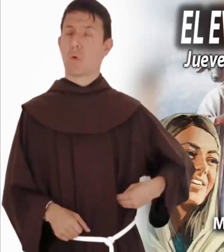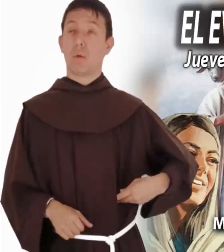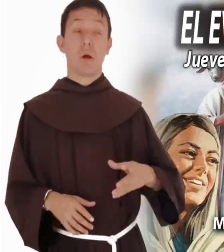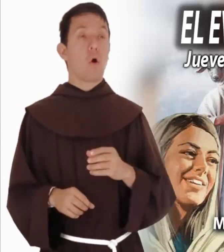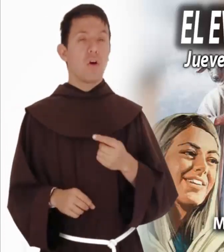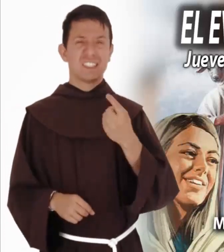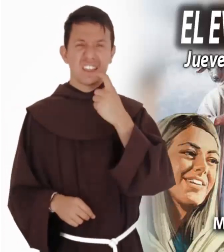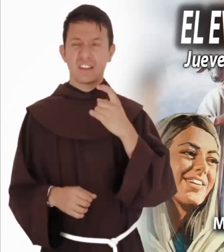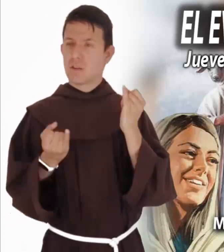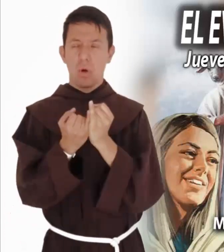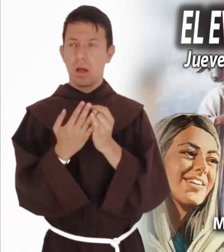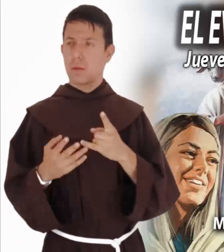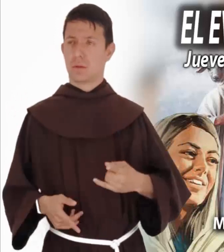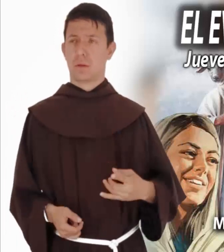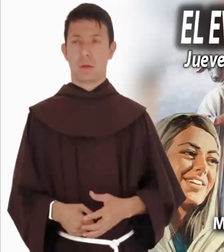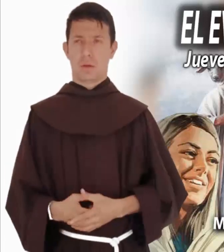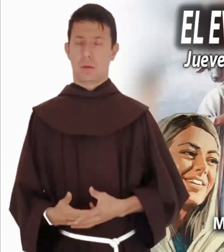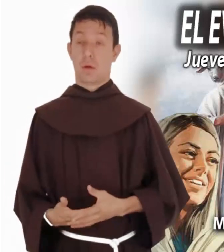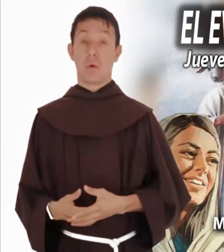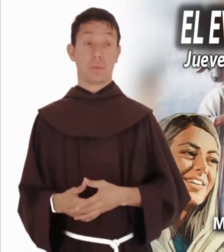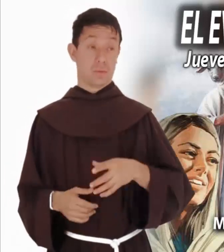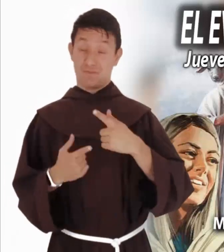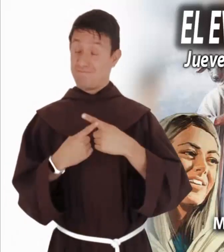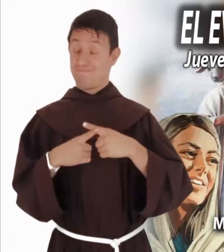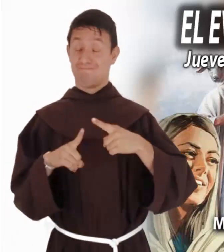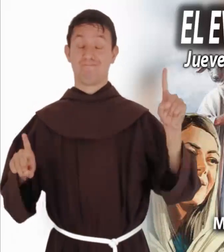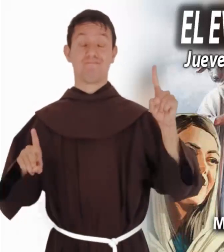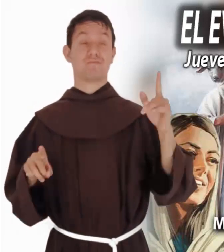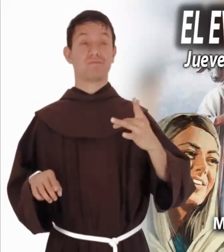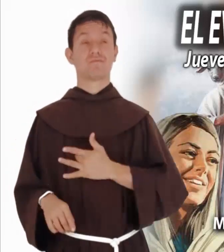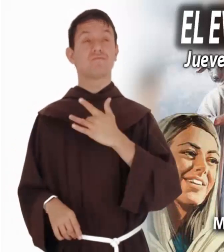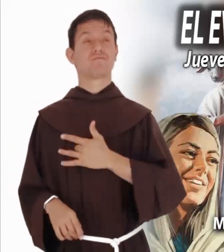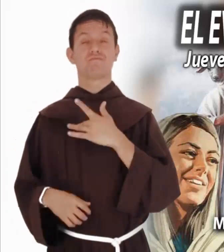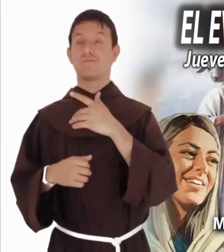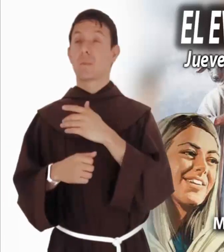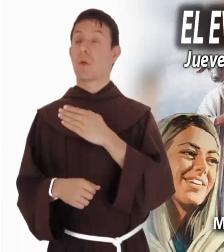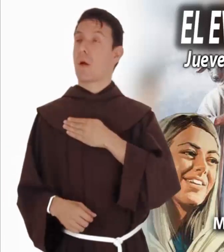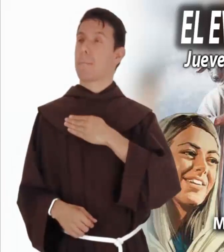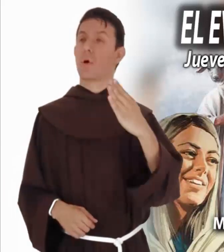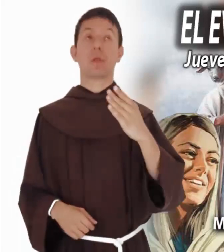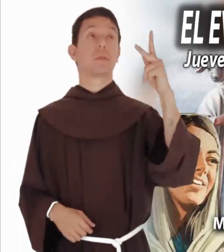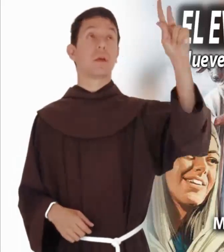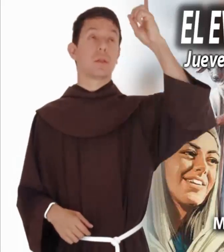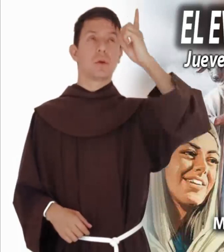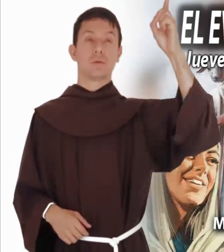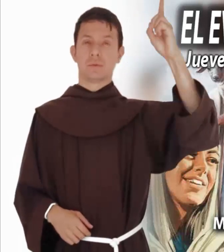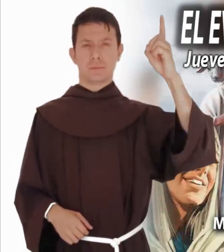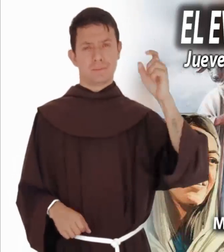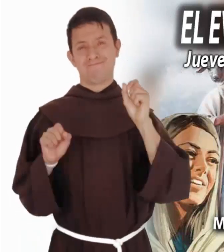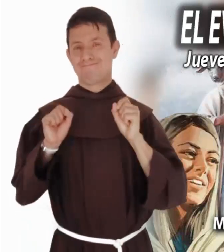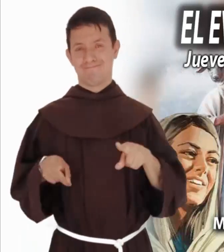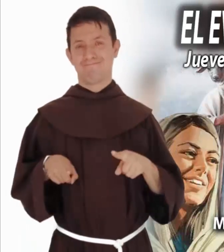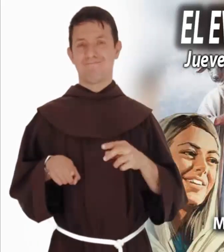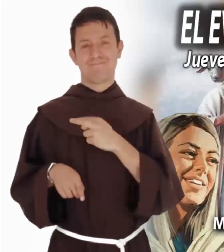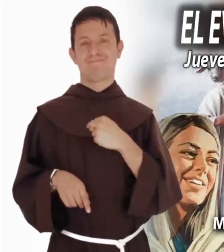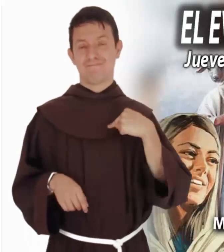mucho de esta actitud benévola de Dios. Pero también en nuestro ambiente estamos en una